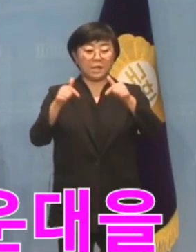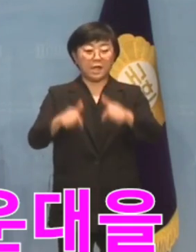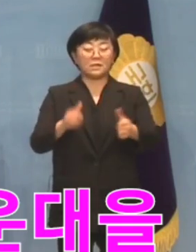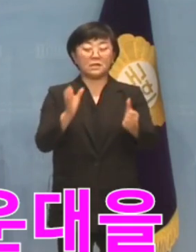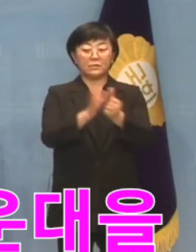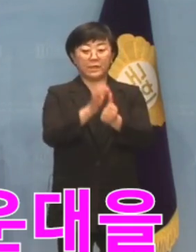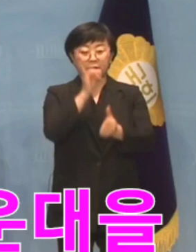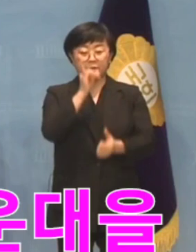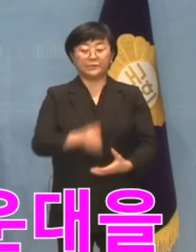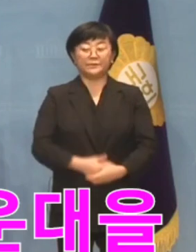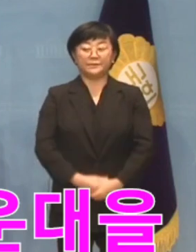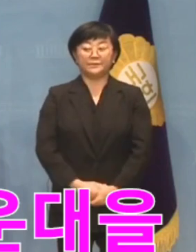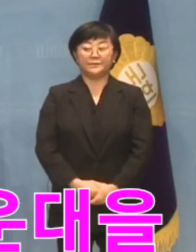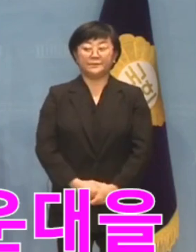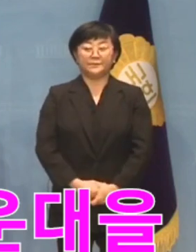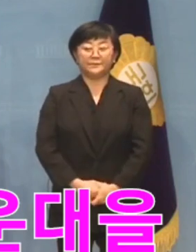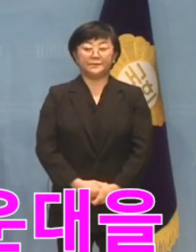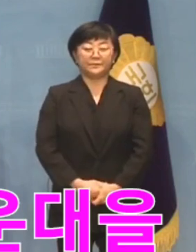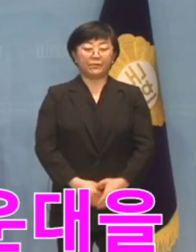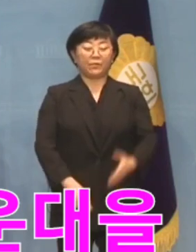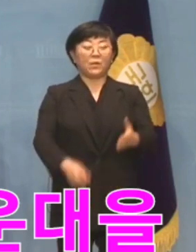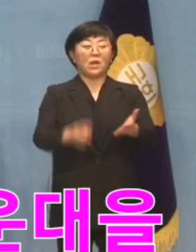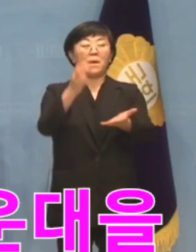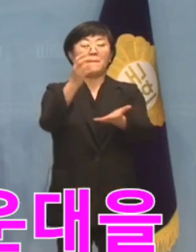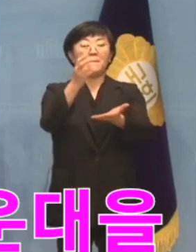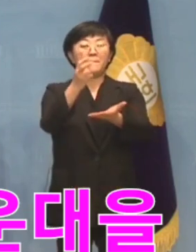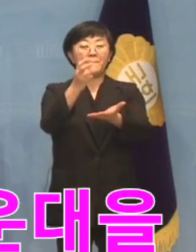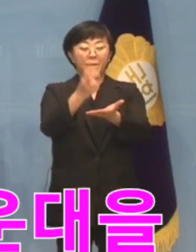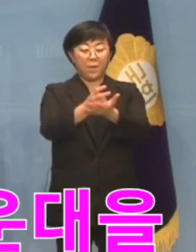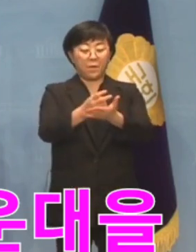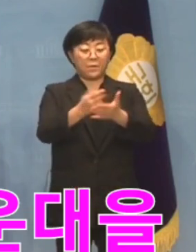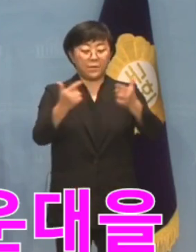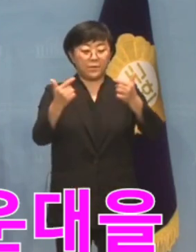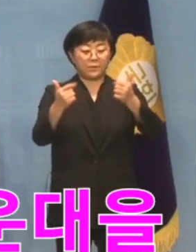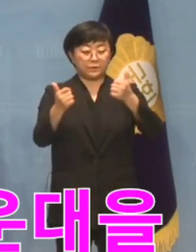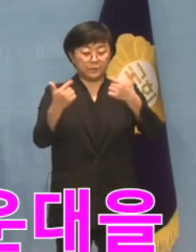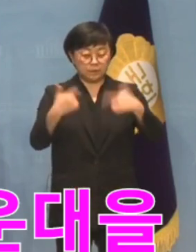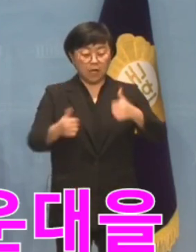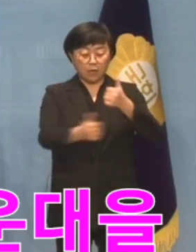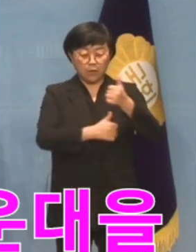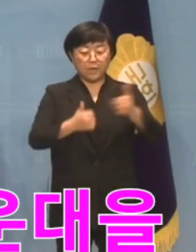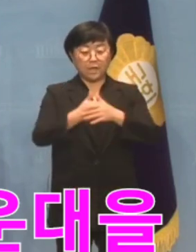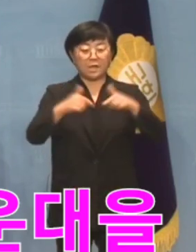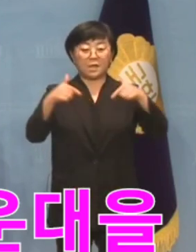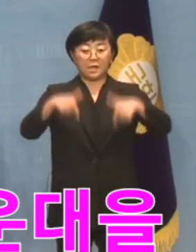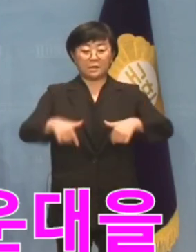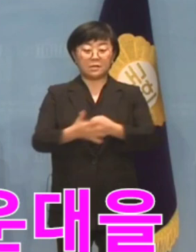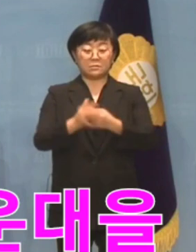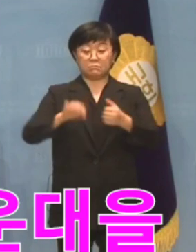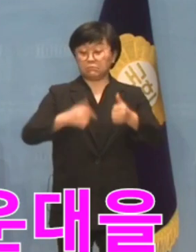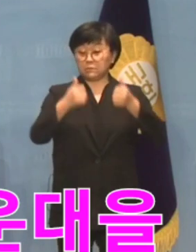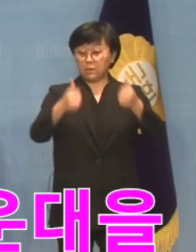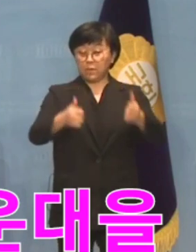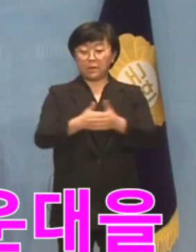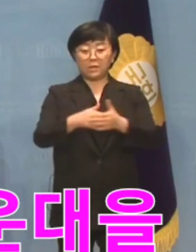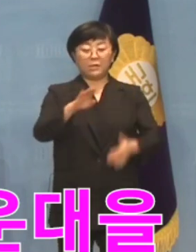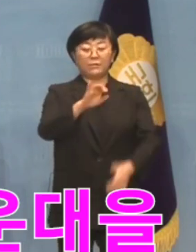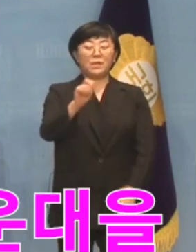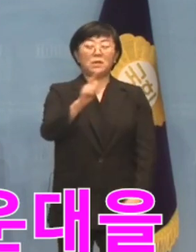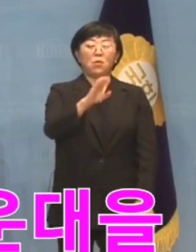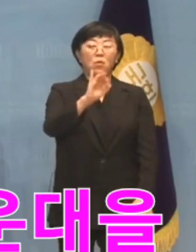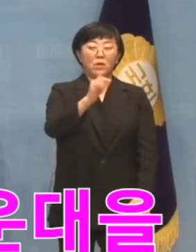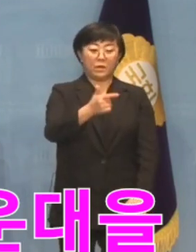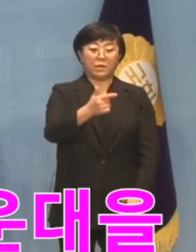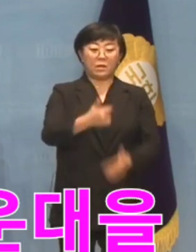유지하고 있습니다. 법사회 민주당 간사가 자신의 재판을 받을 때는 피고인 신분이